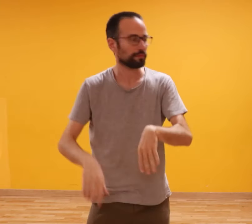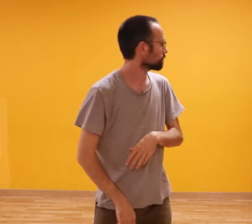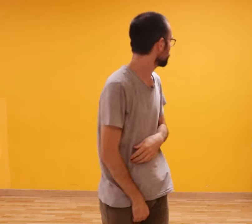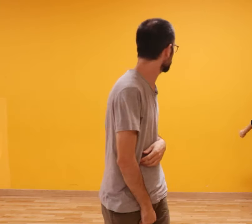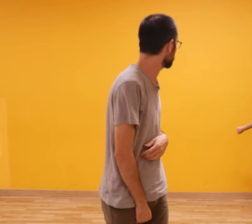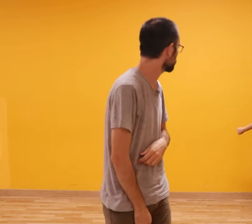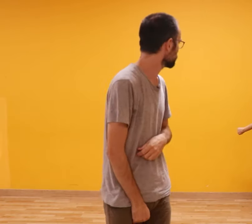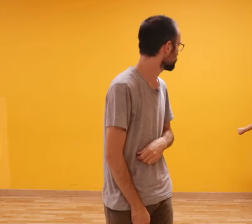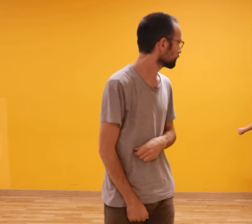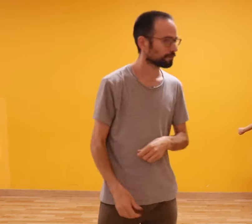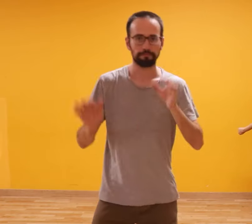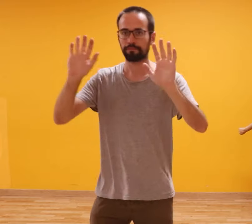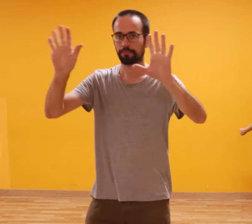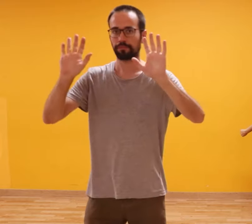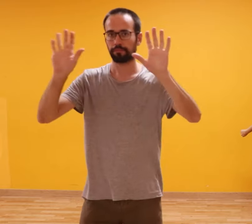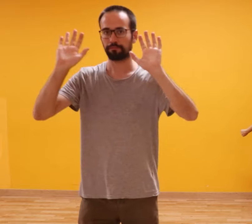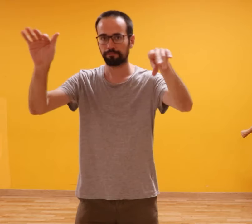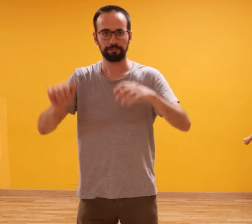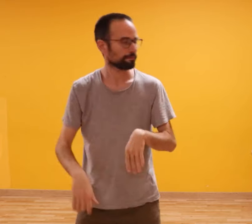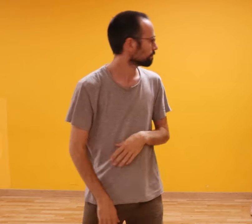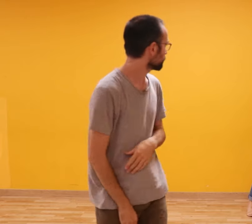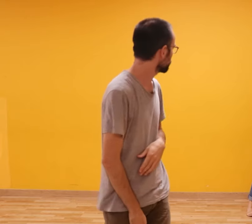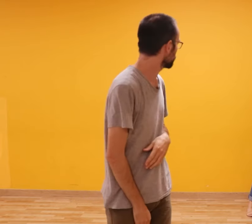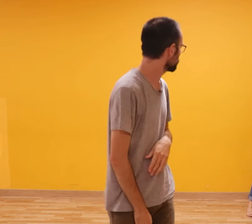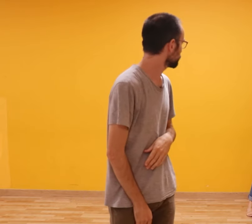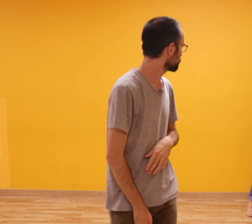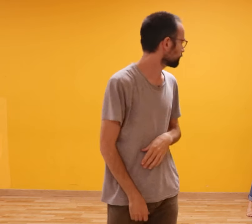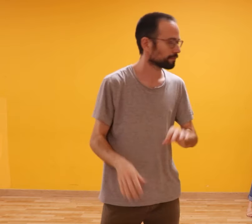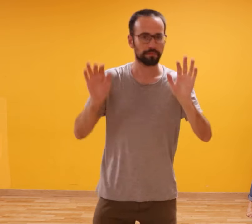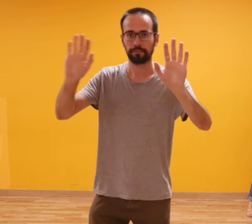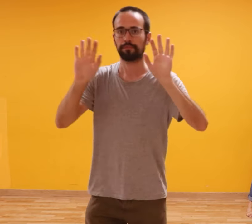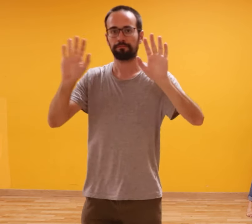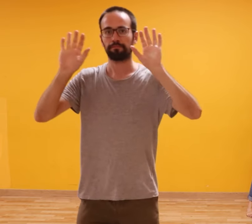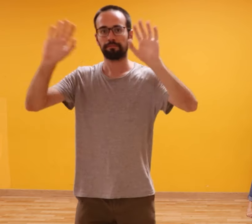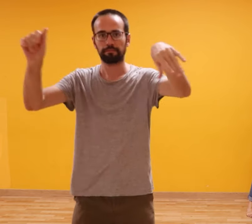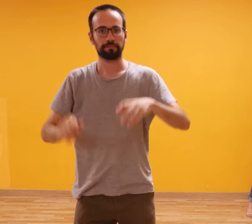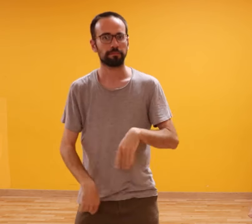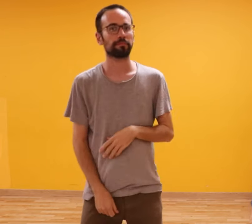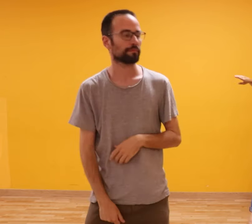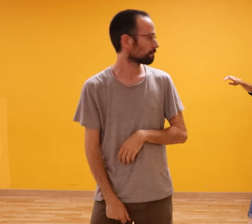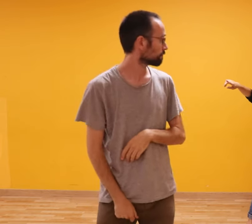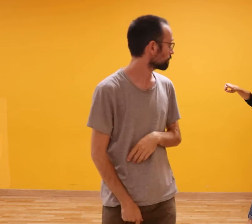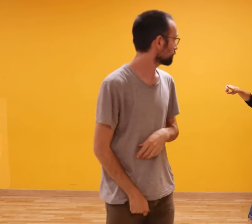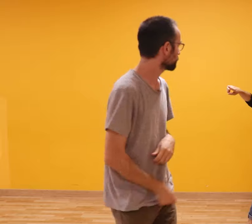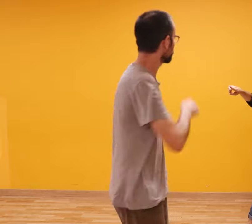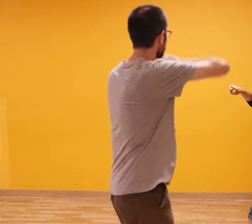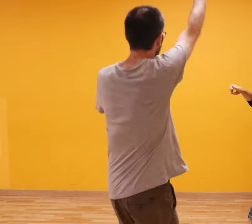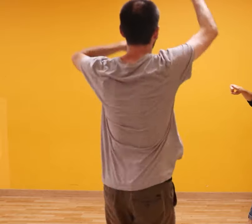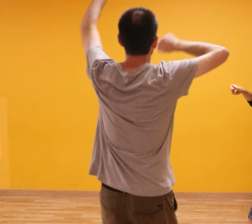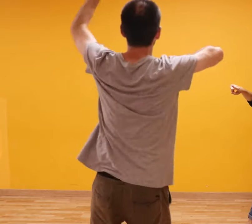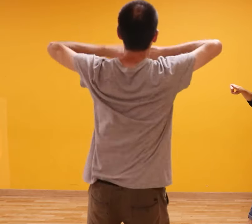cantar, jo vull ballar Jo vull saltar, jo vull